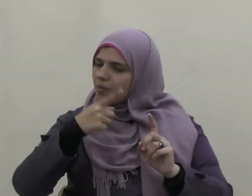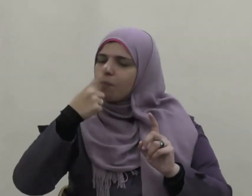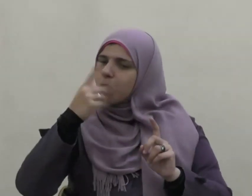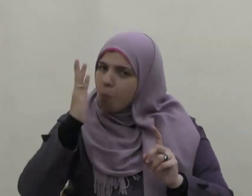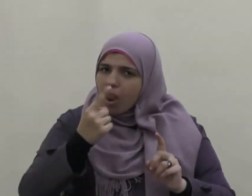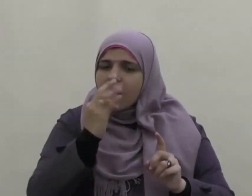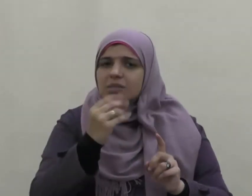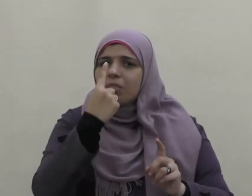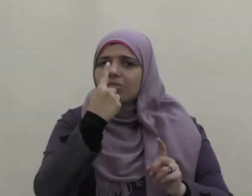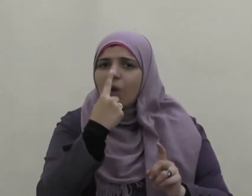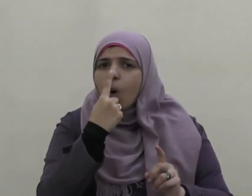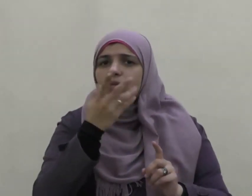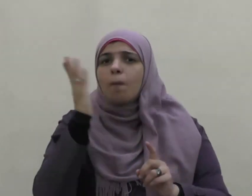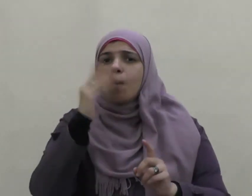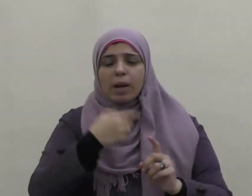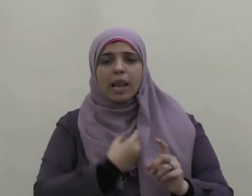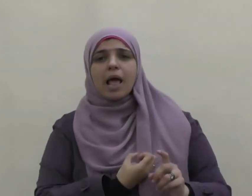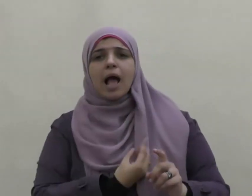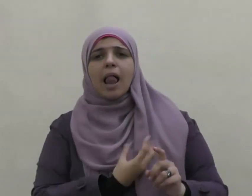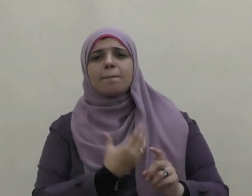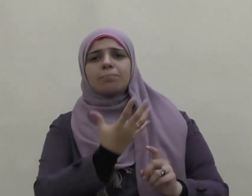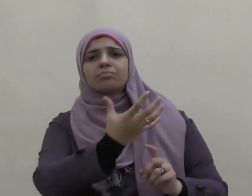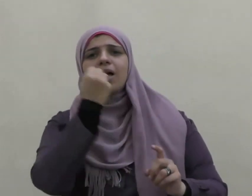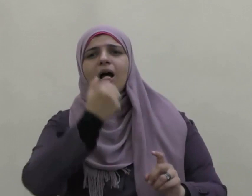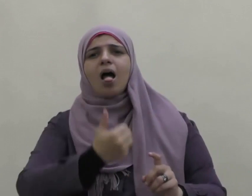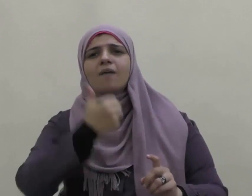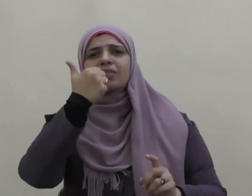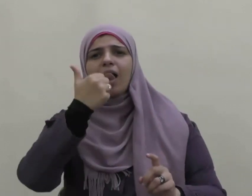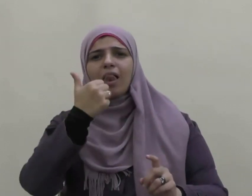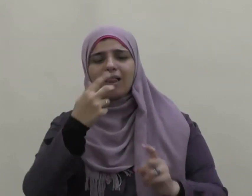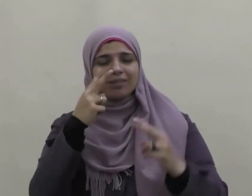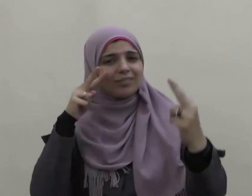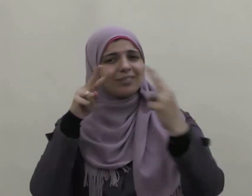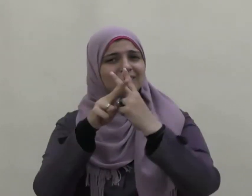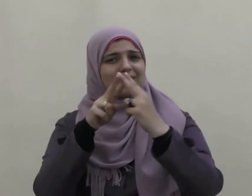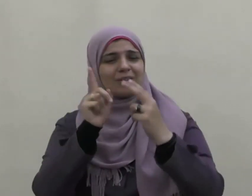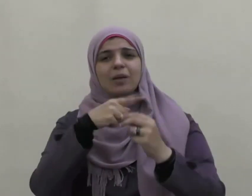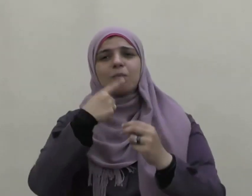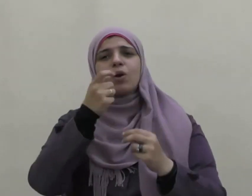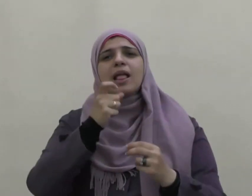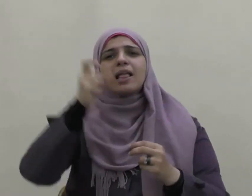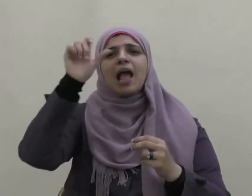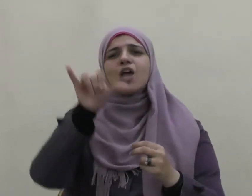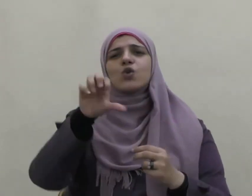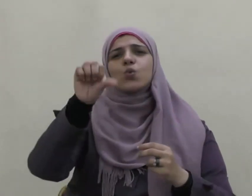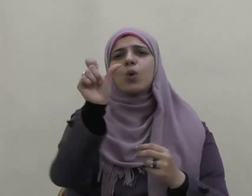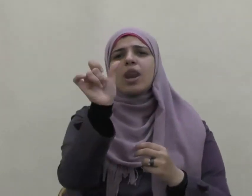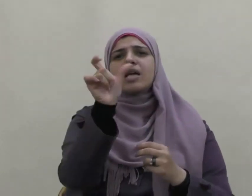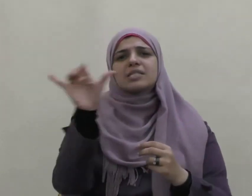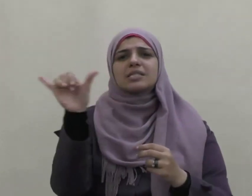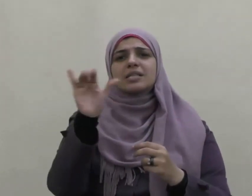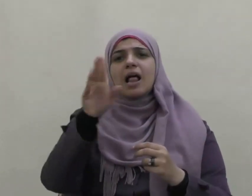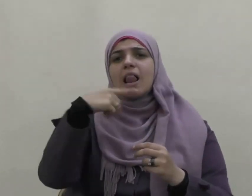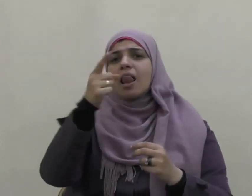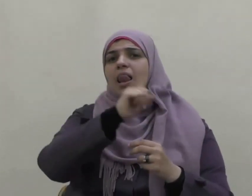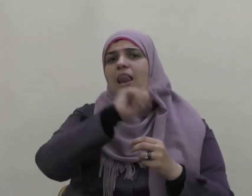كسب القلوب أولى من كسب المواقف يا يونس لا تهدم الجسور التي